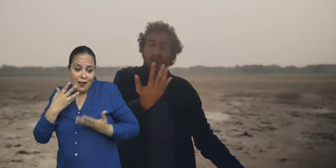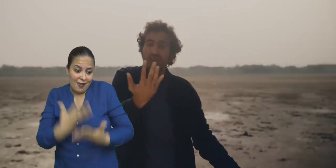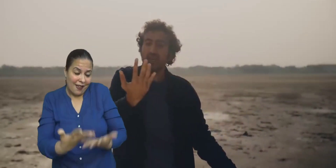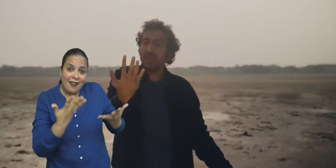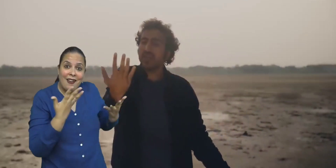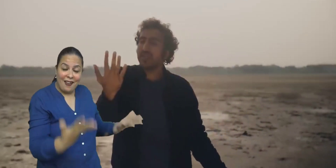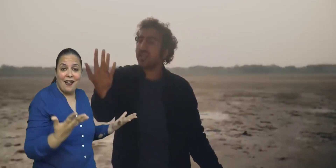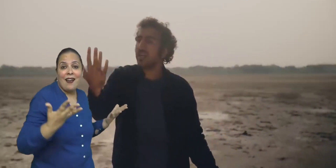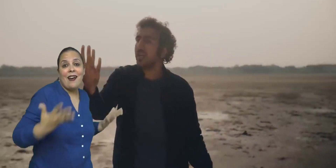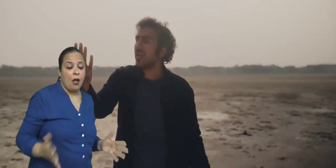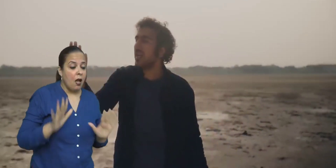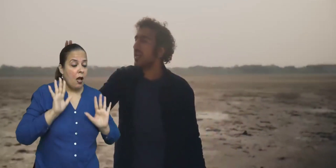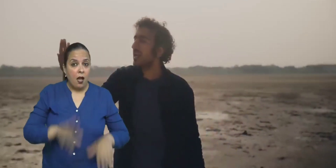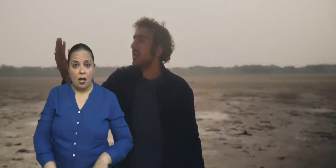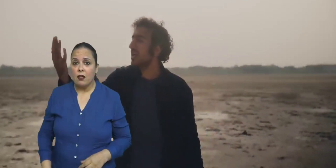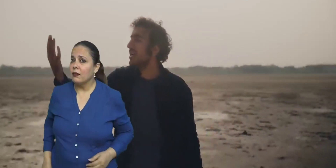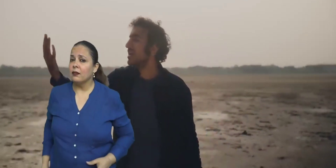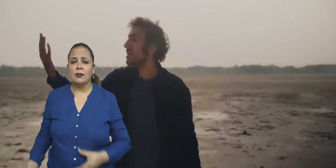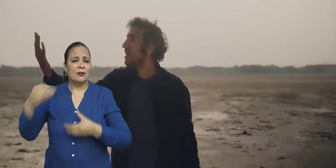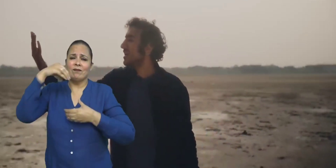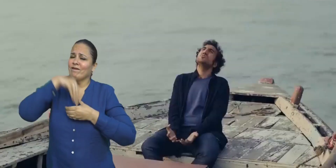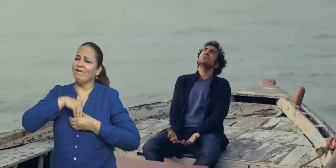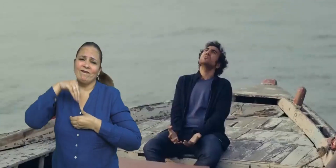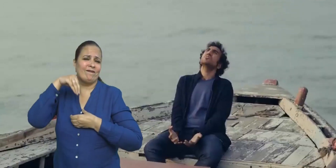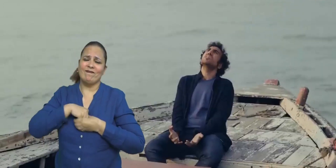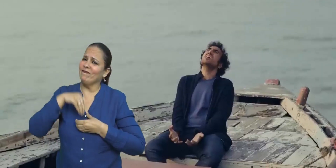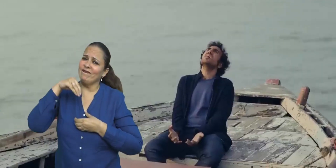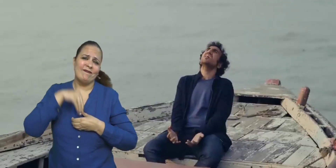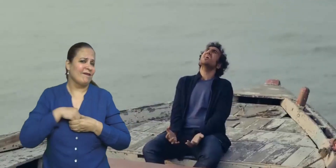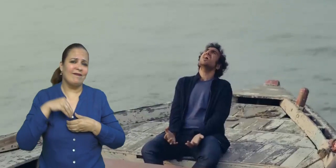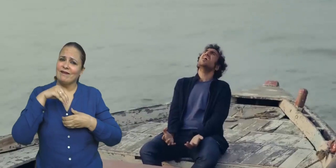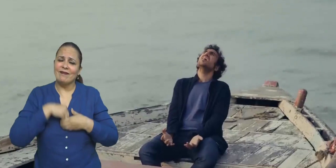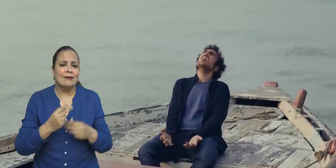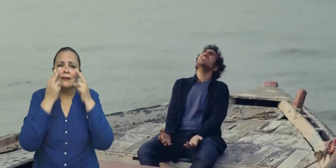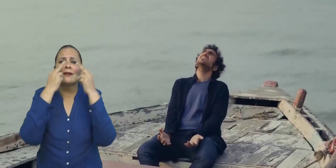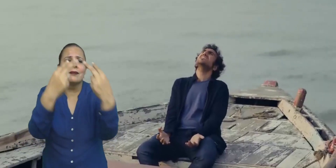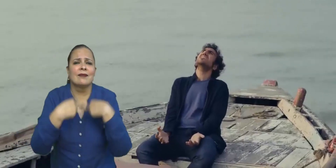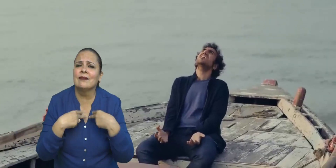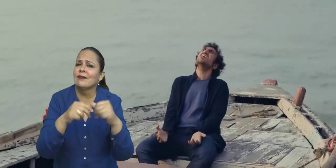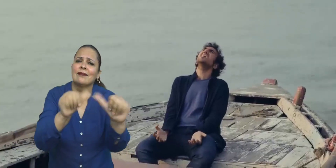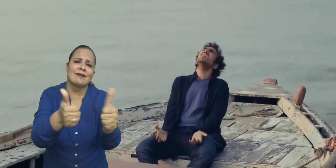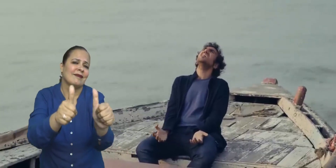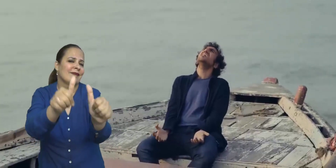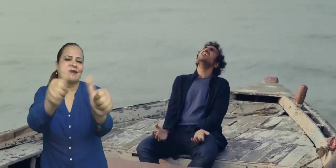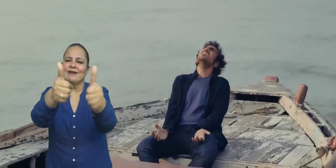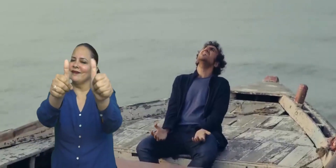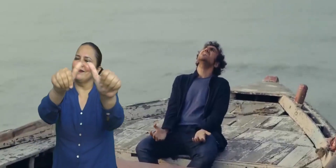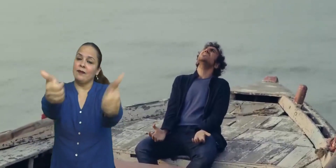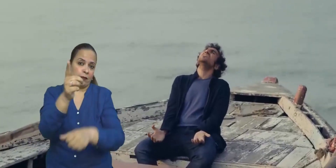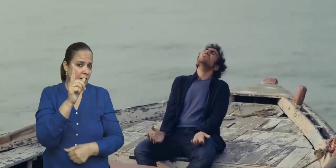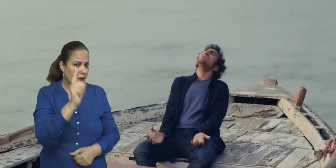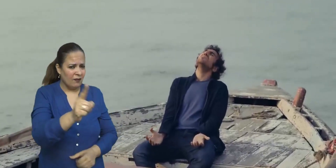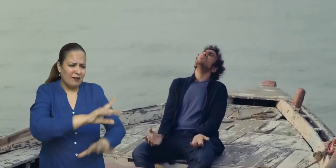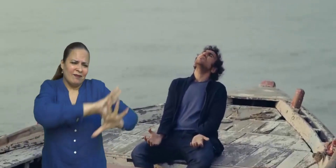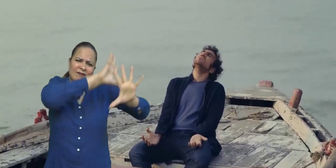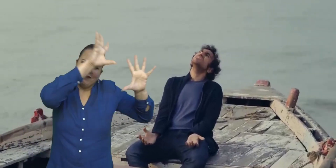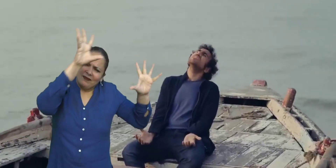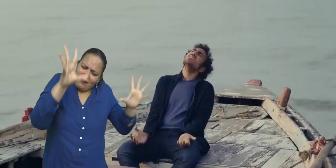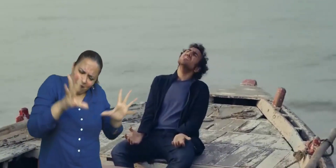दिखे जो ना दिखे वो भी